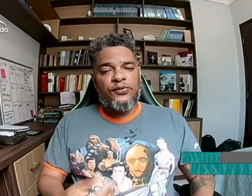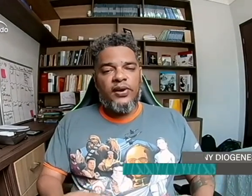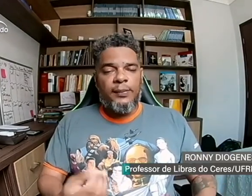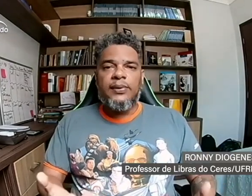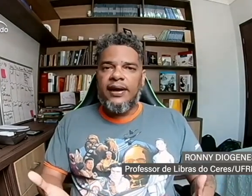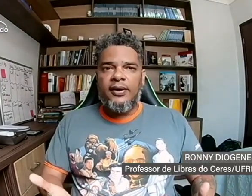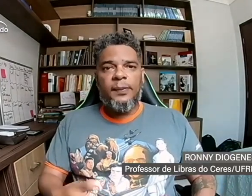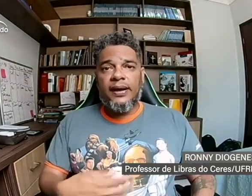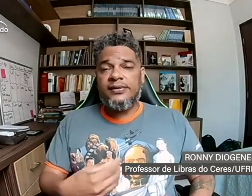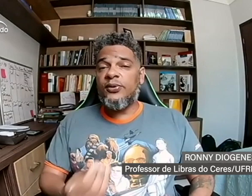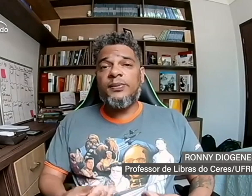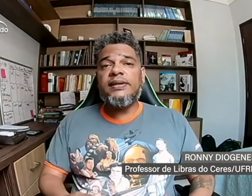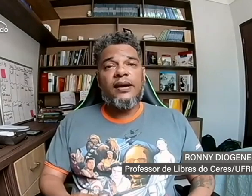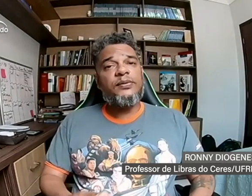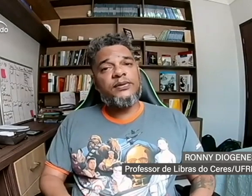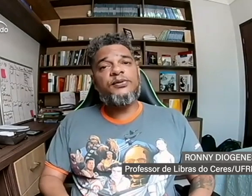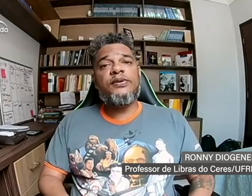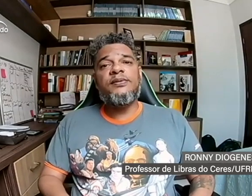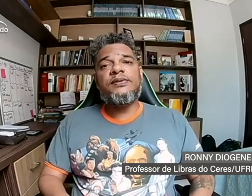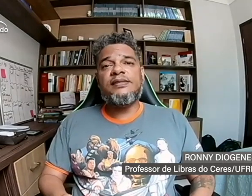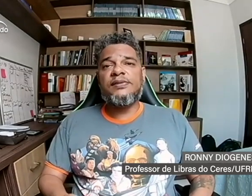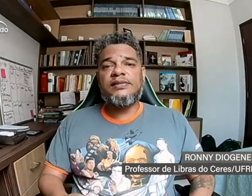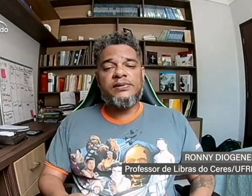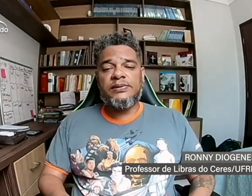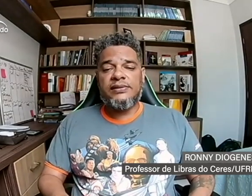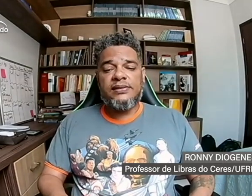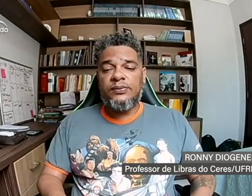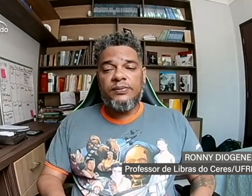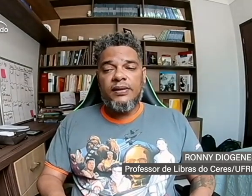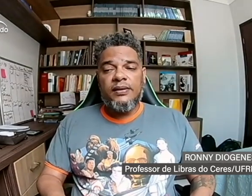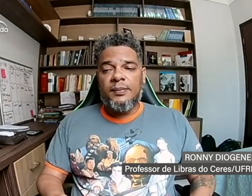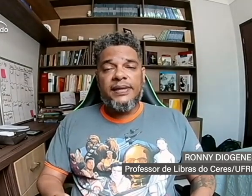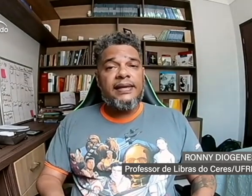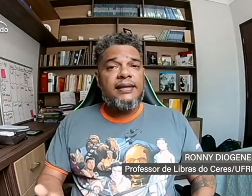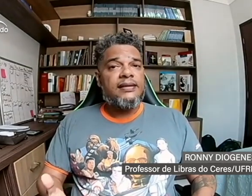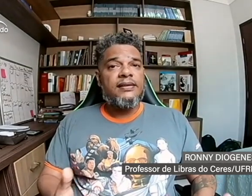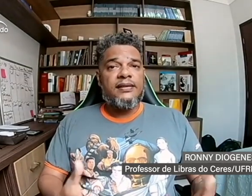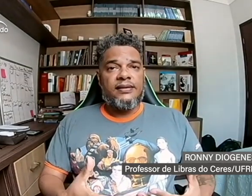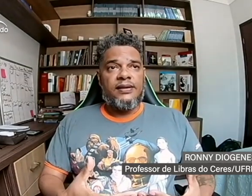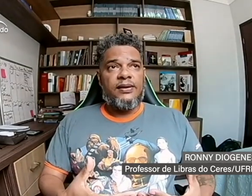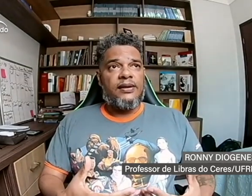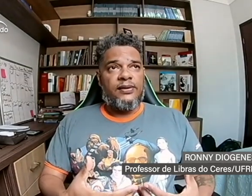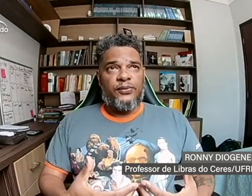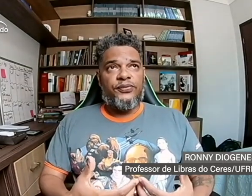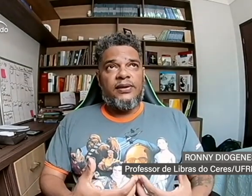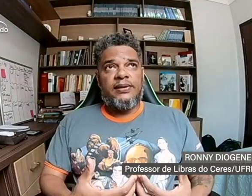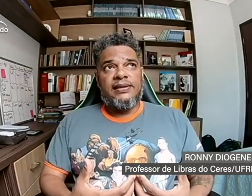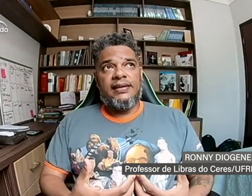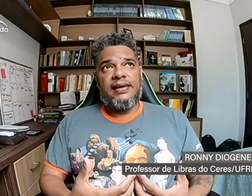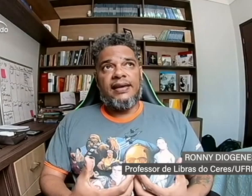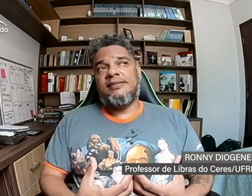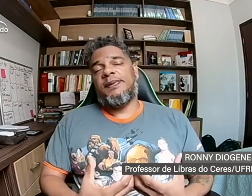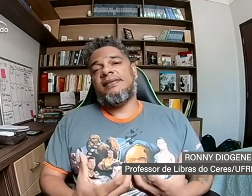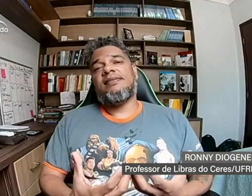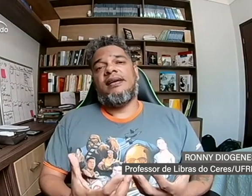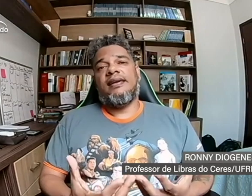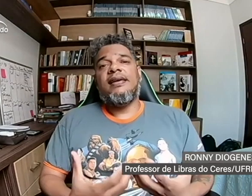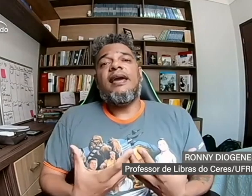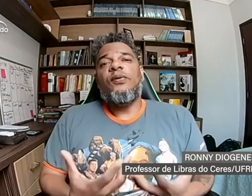vocabulário para se comunicar com seus filhos, né? Às vezes é uma coisa tão pequena, O filho, ele quer expressar que quer uma